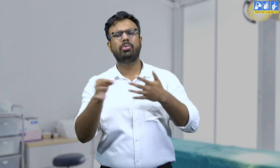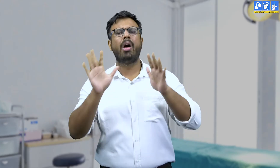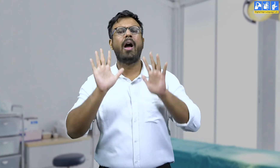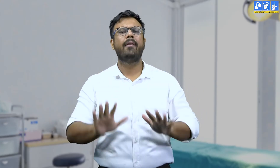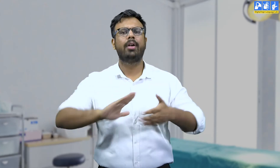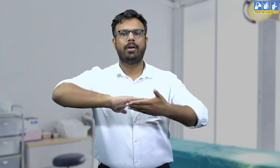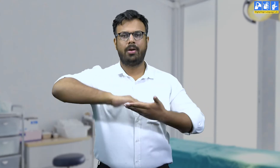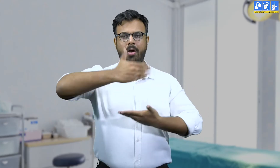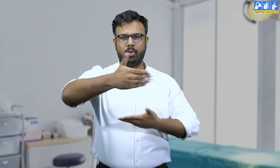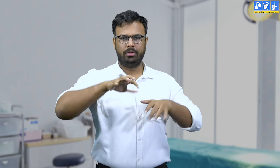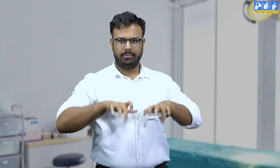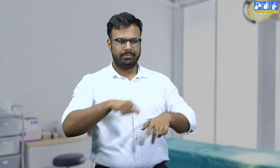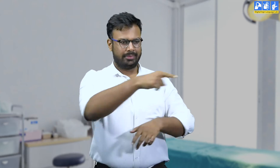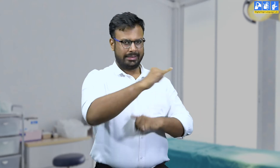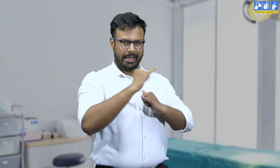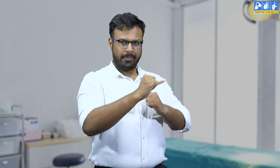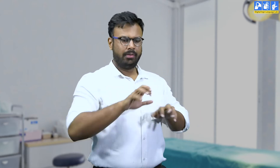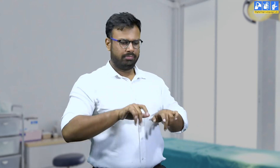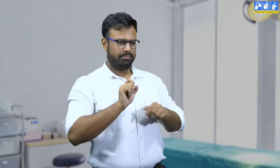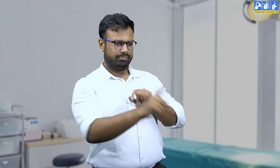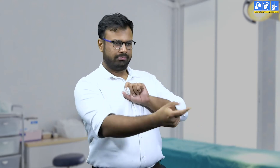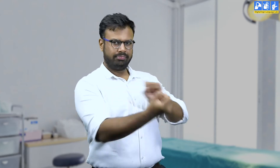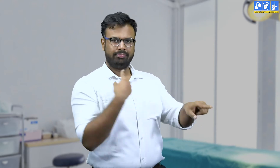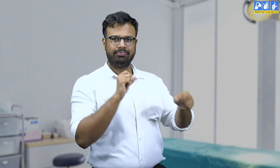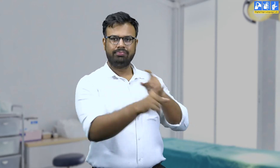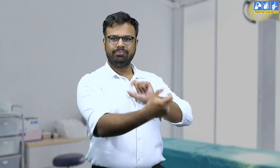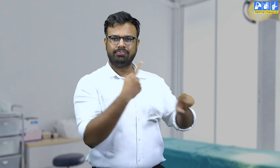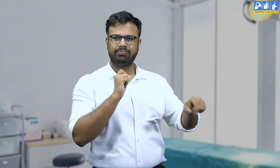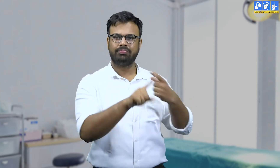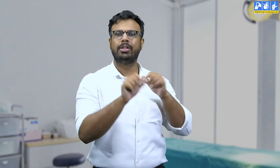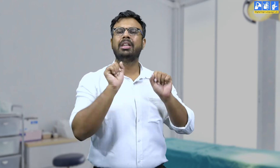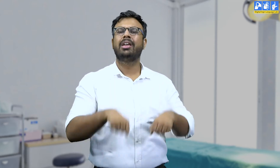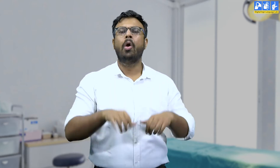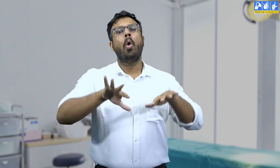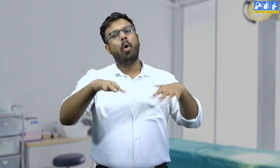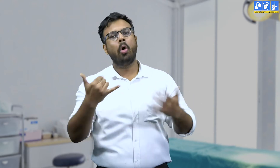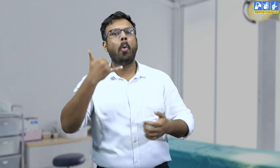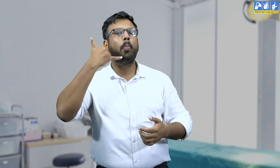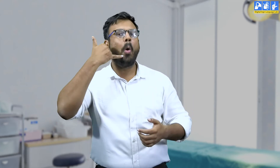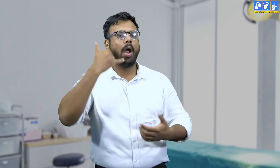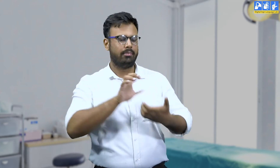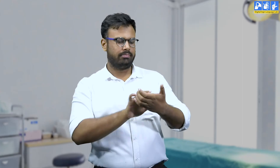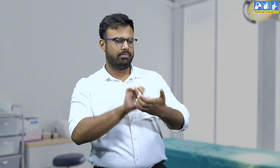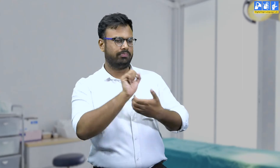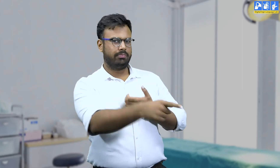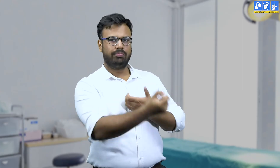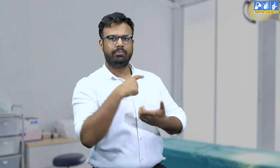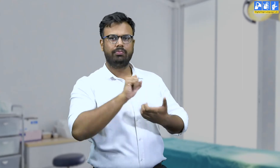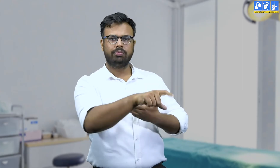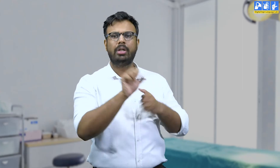यदि वो लिक नहीं पाते हैं तो लापटॉप के जरिये अपनी वारतालाब कर सकते हैं और वो मुबाइल के